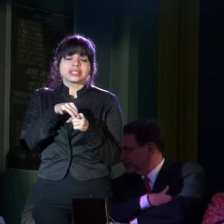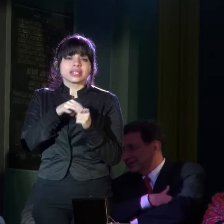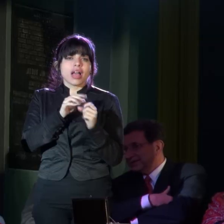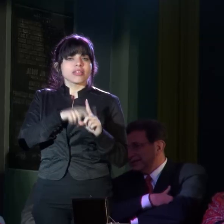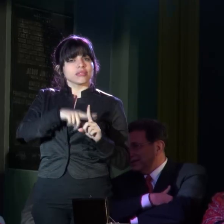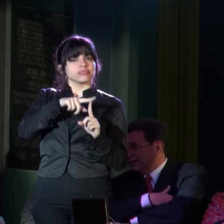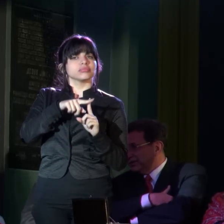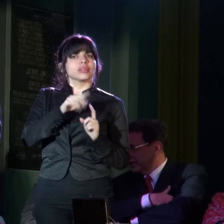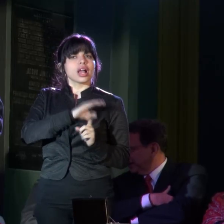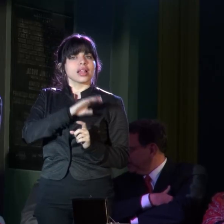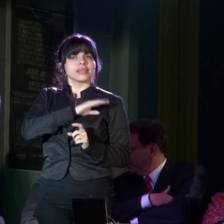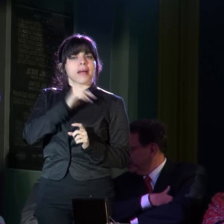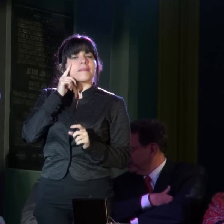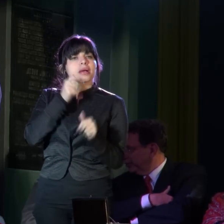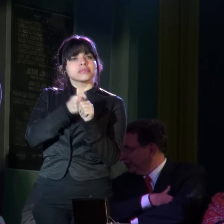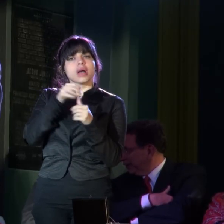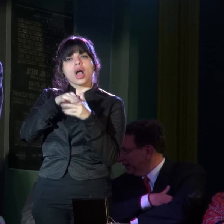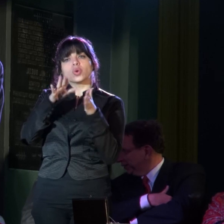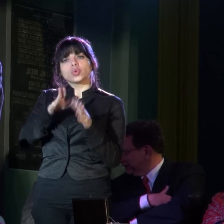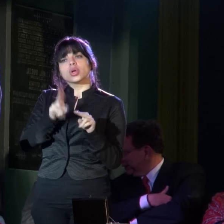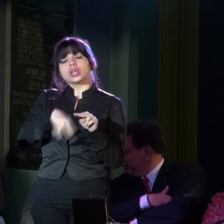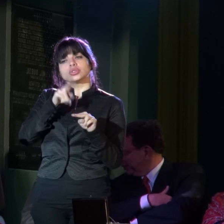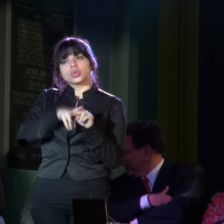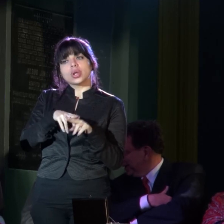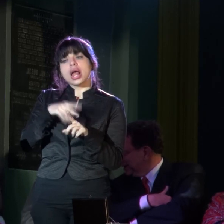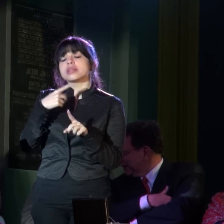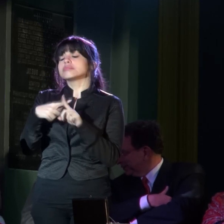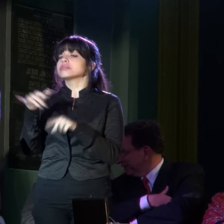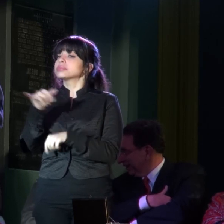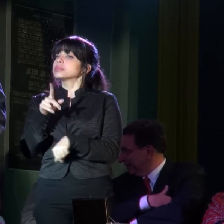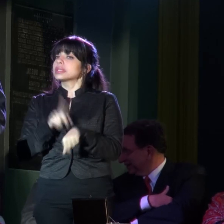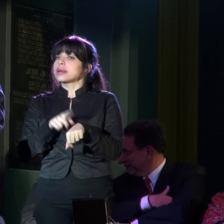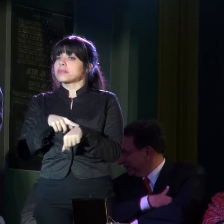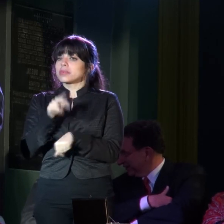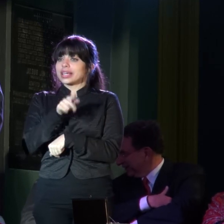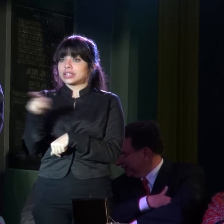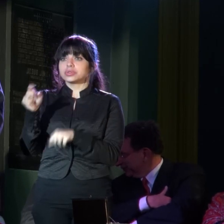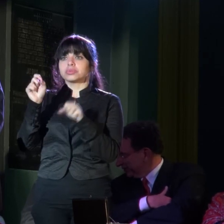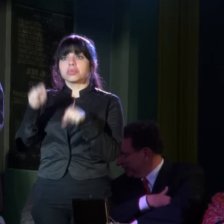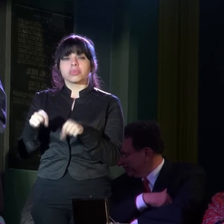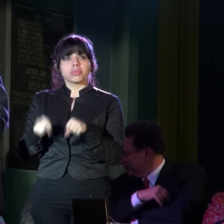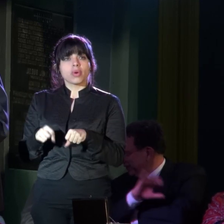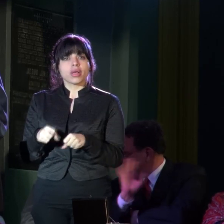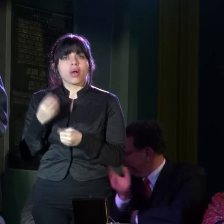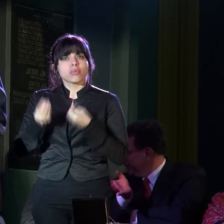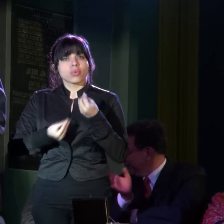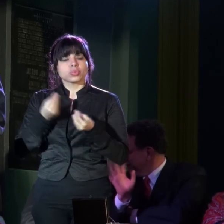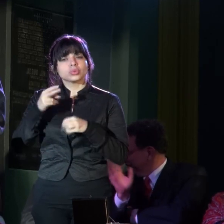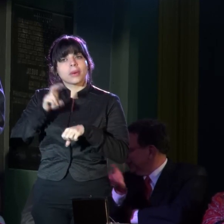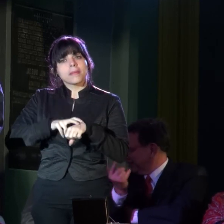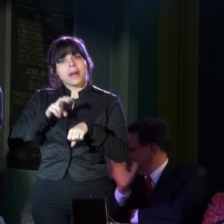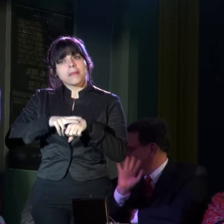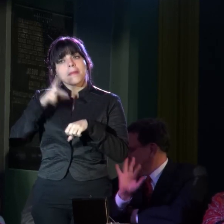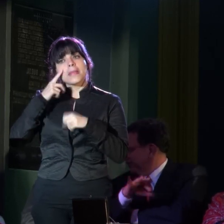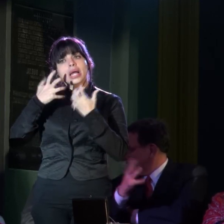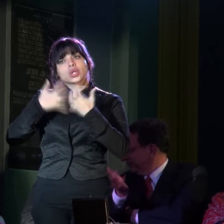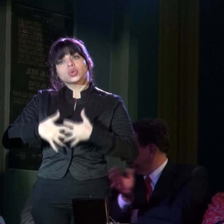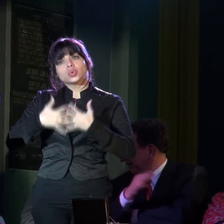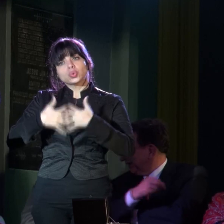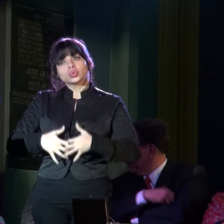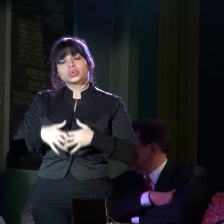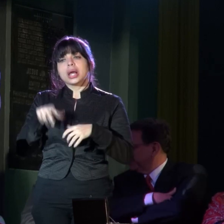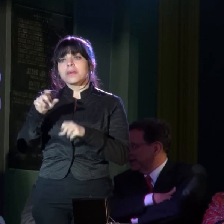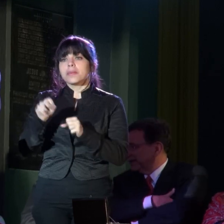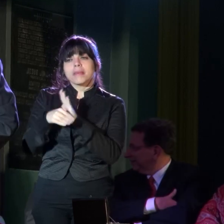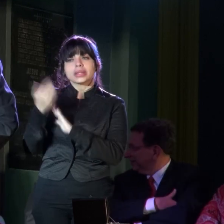Araúz y el Presidente Luis Guillermo Solís, para declarar de interés público y nacional el proyecto de producción e industrialización